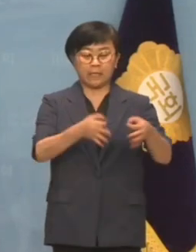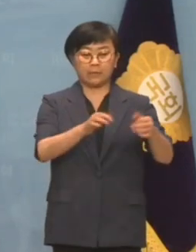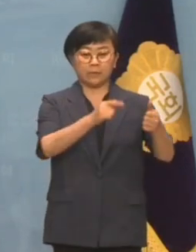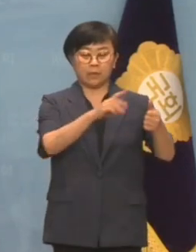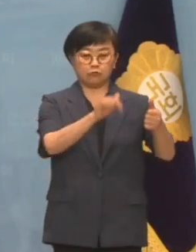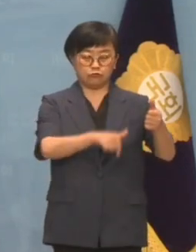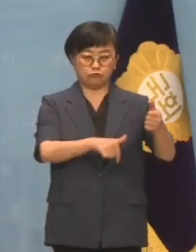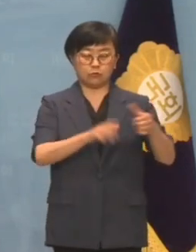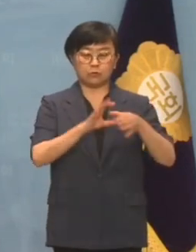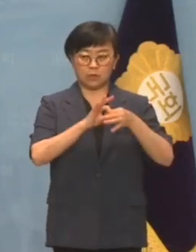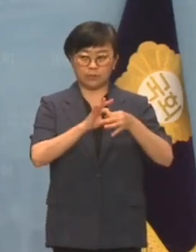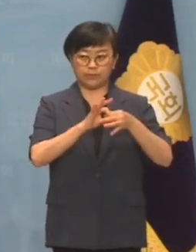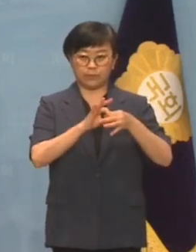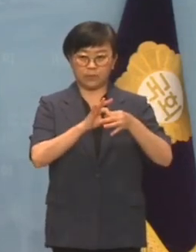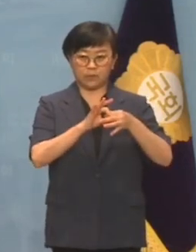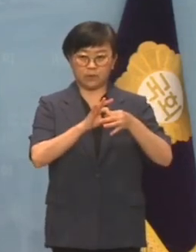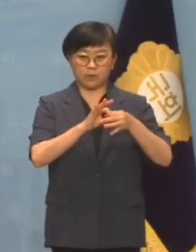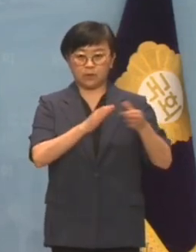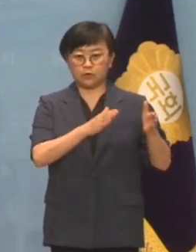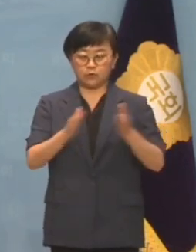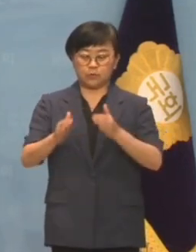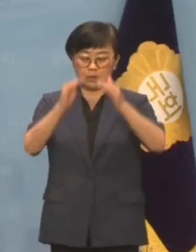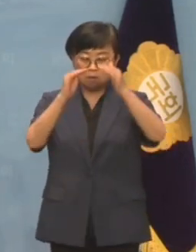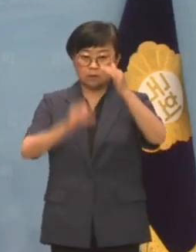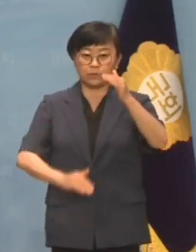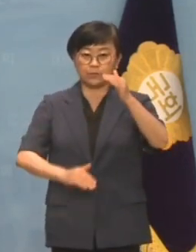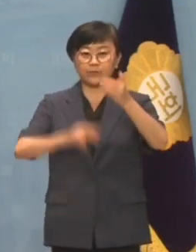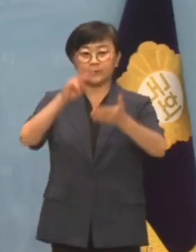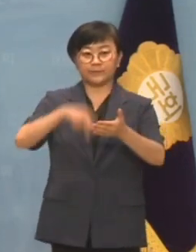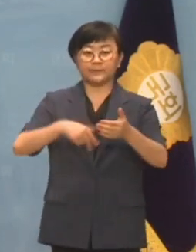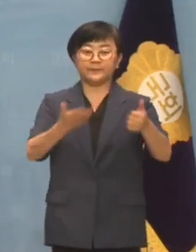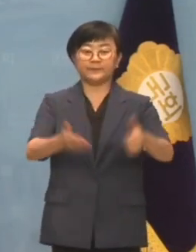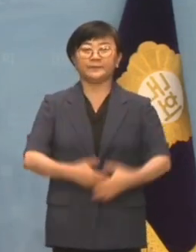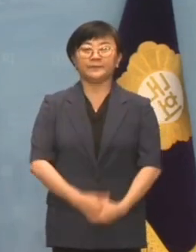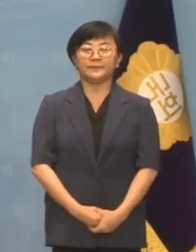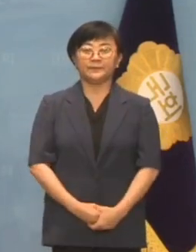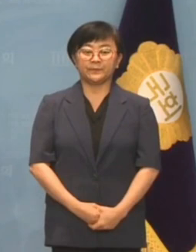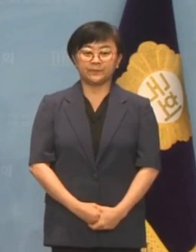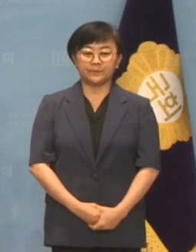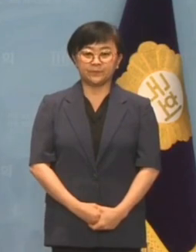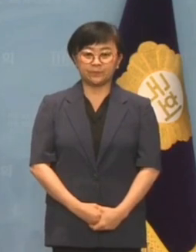국회의원 관련해서 준비한 동평을 시작하겠습니다.